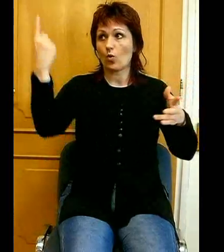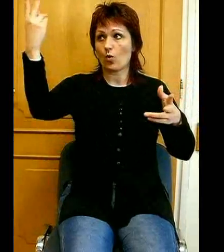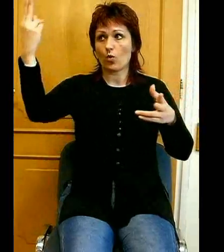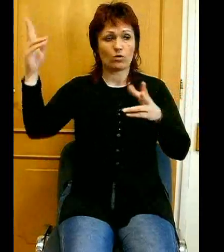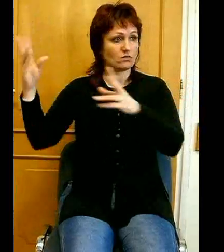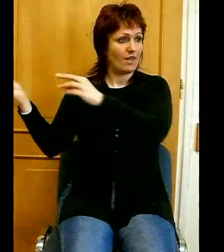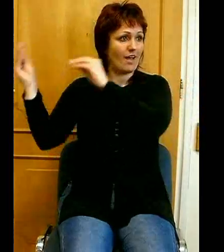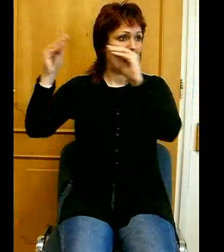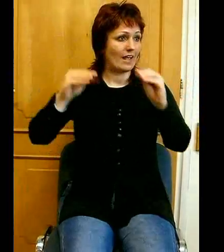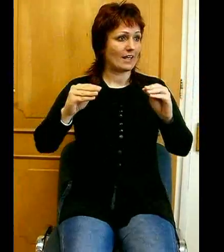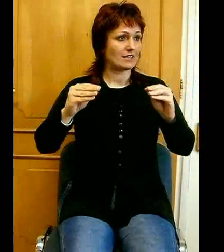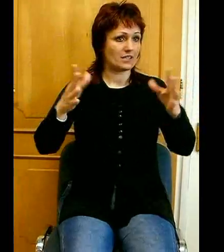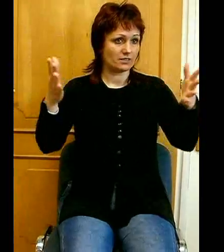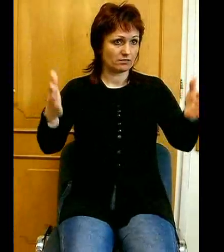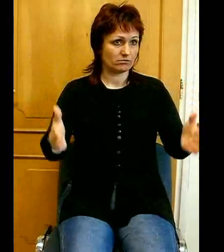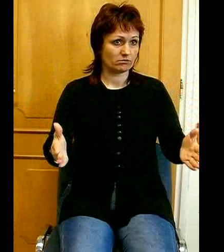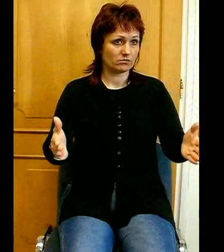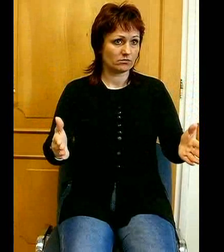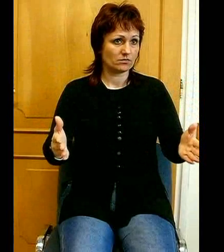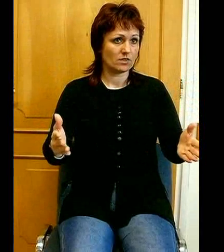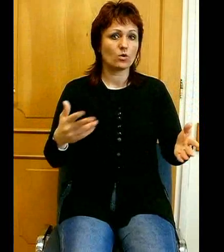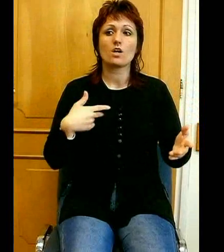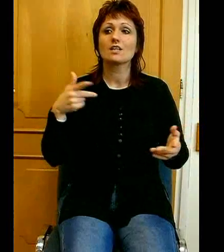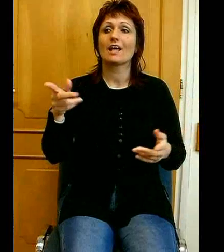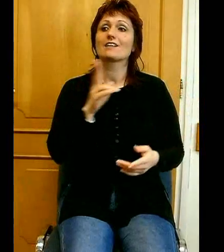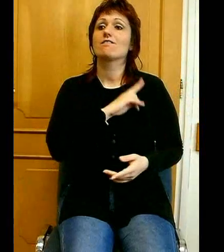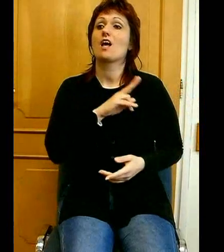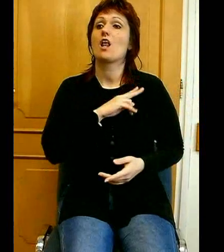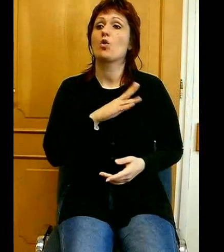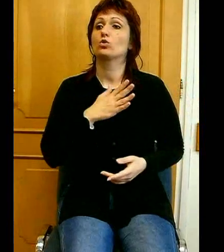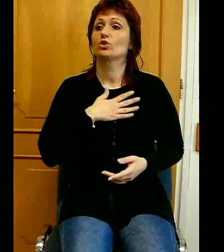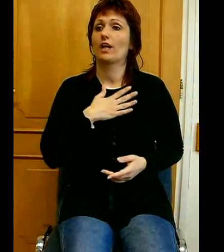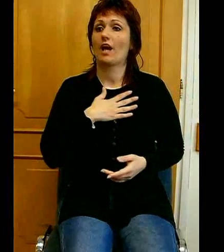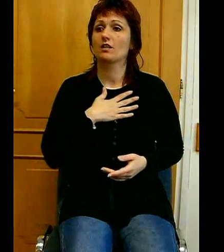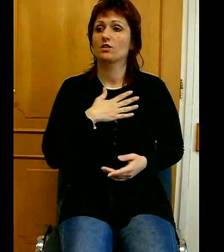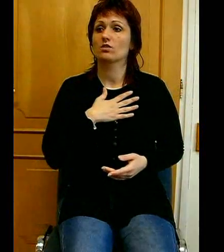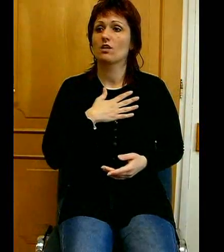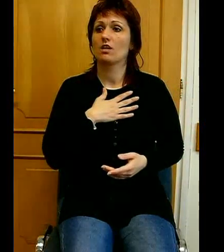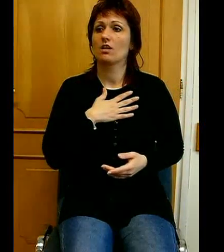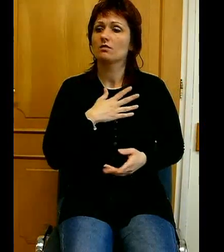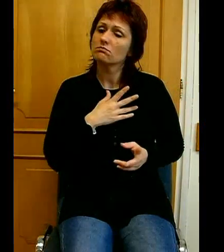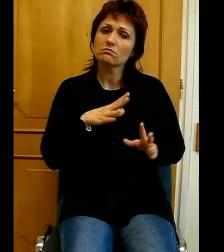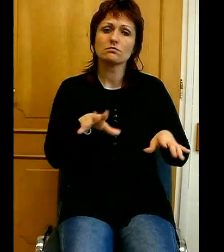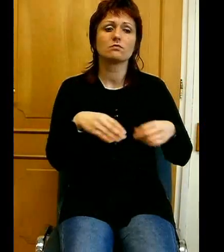közösségébe, akkor az érdevaló felelősséget mindenképpen vállalnunk kell.